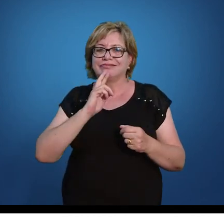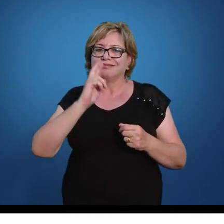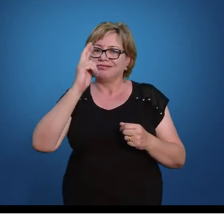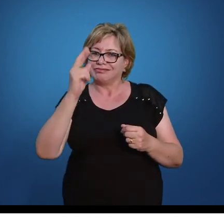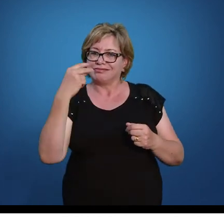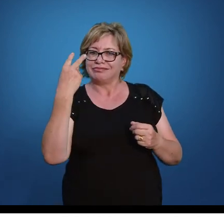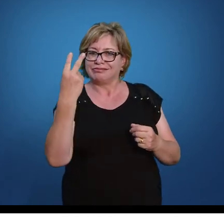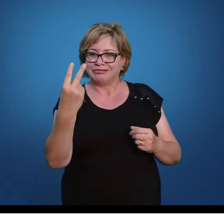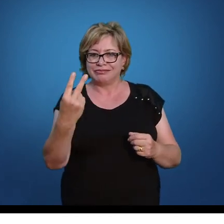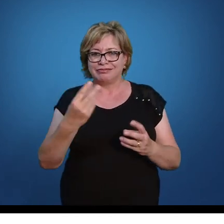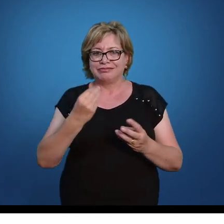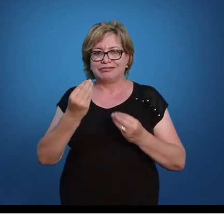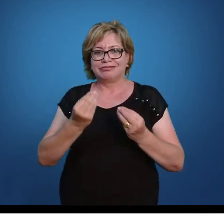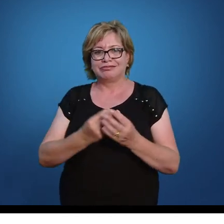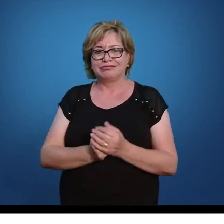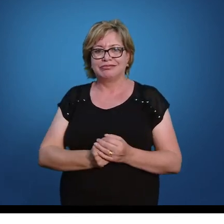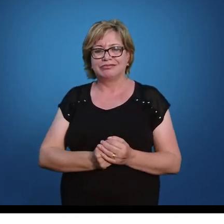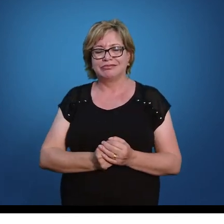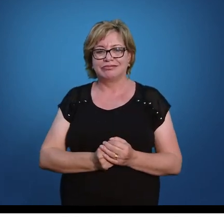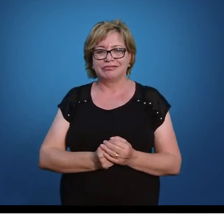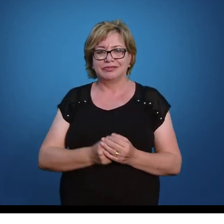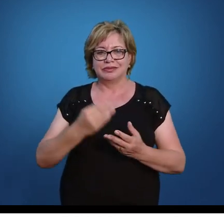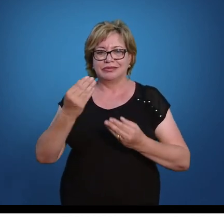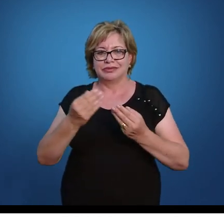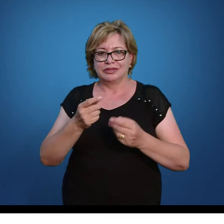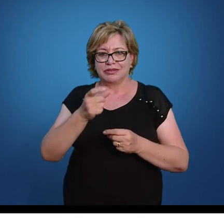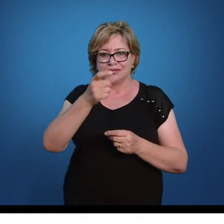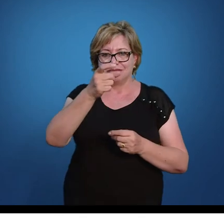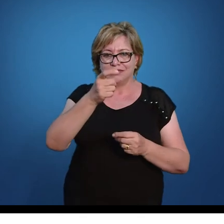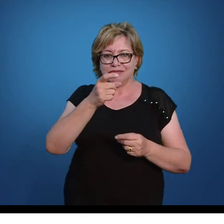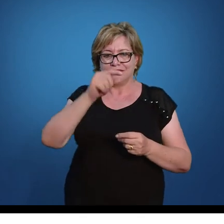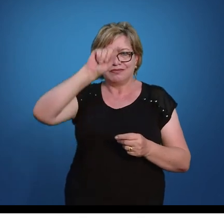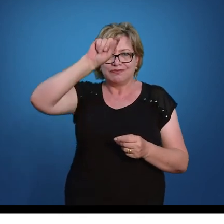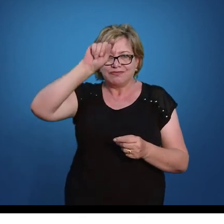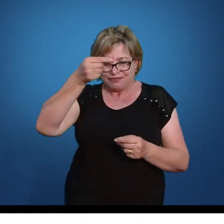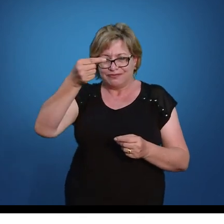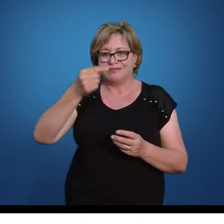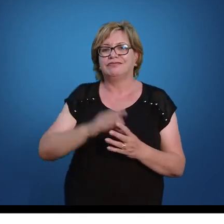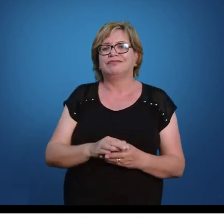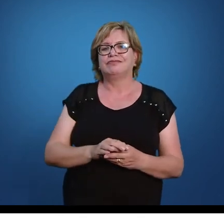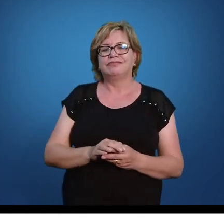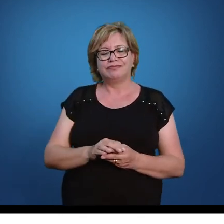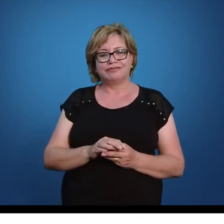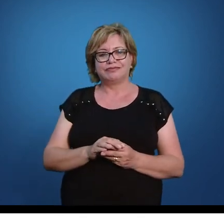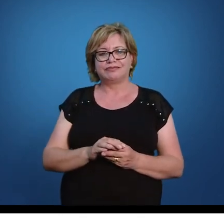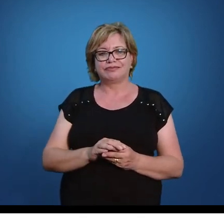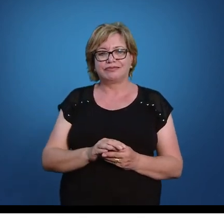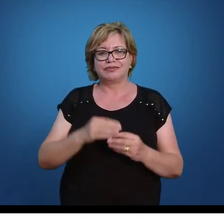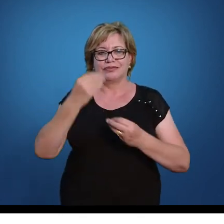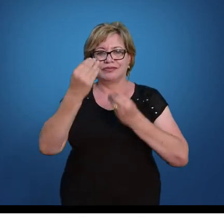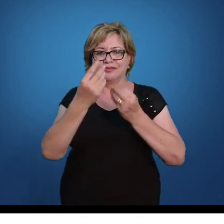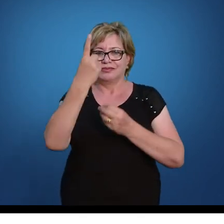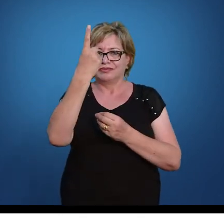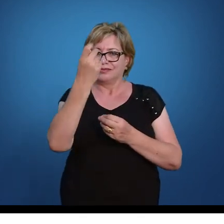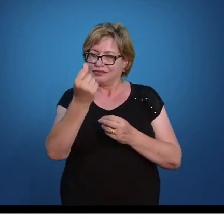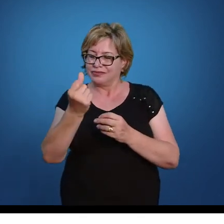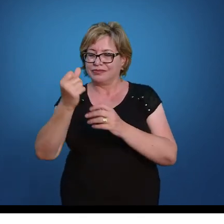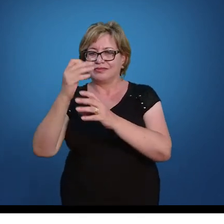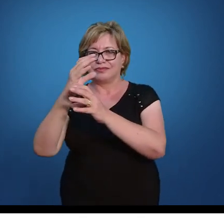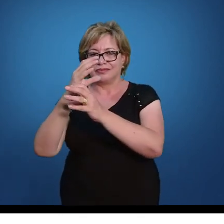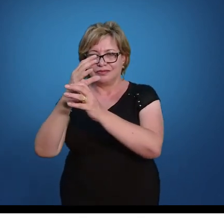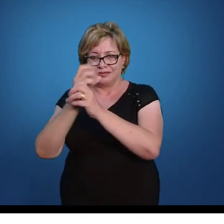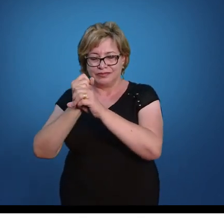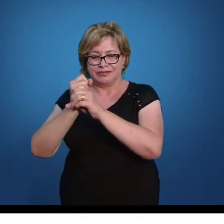equação vai ter duas soluções. eu vou chamar a primeira de x'. Então, x' vai ser 16